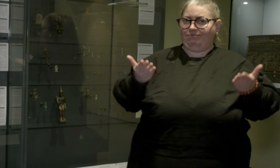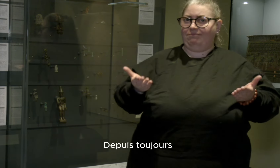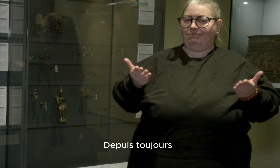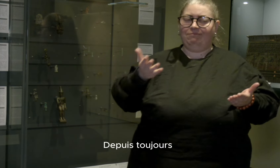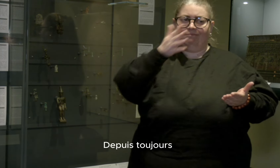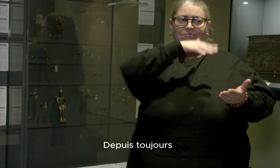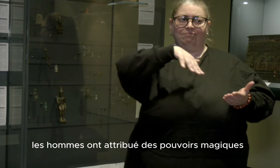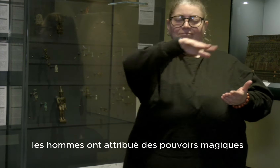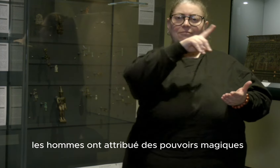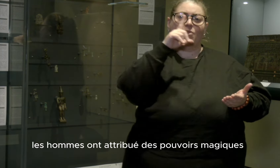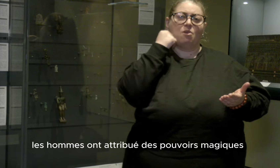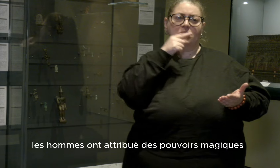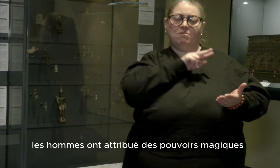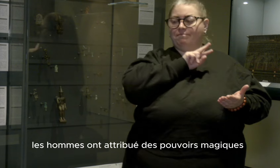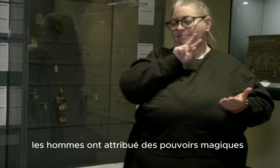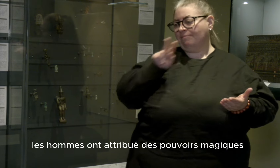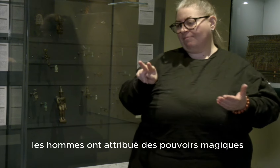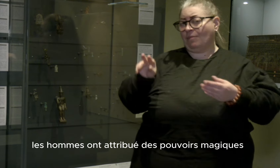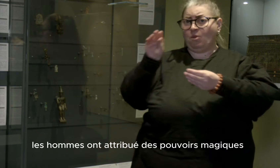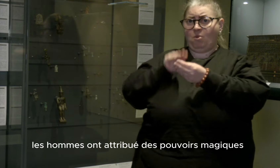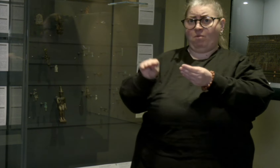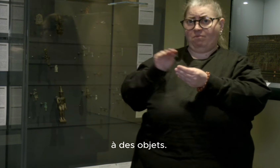Le Musée des Beaux-Arts